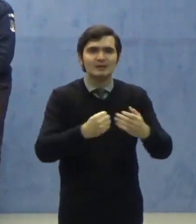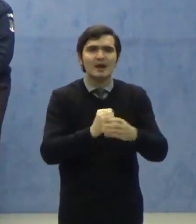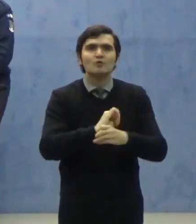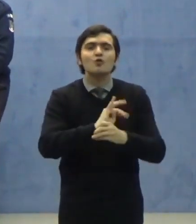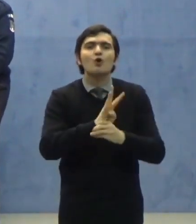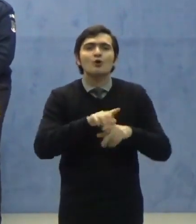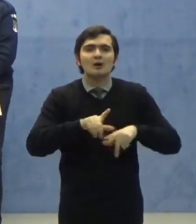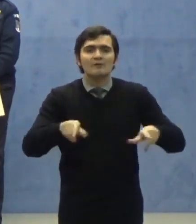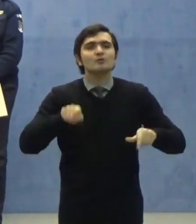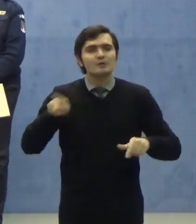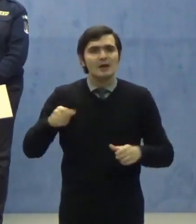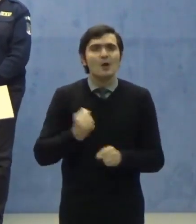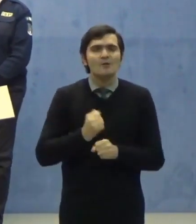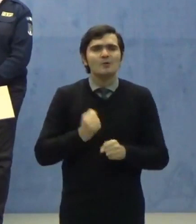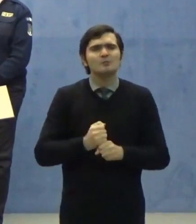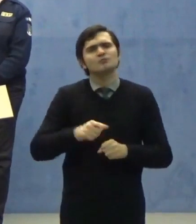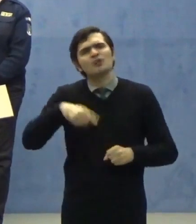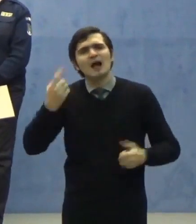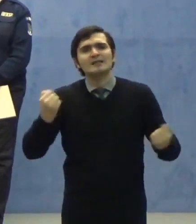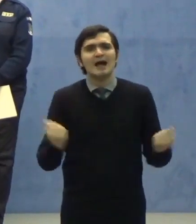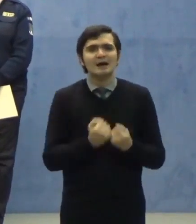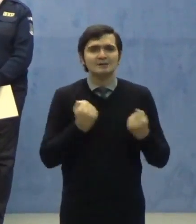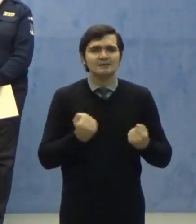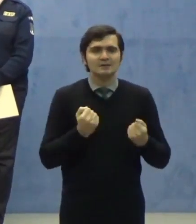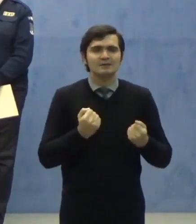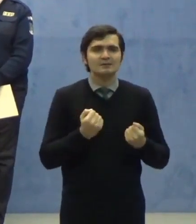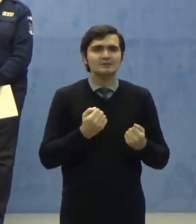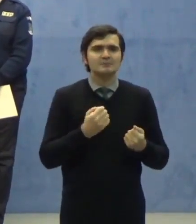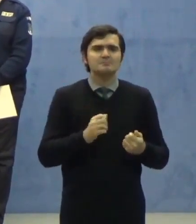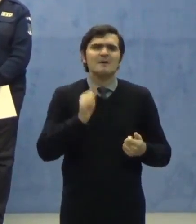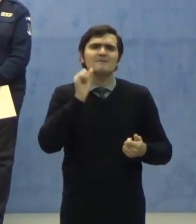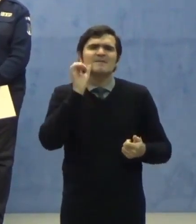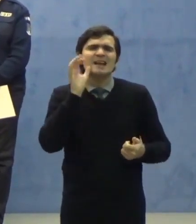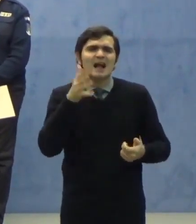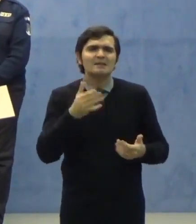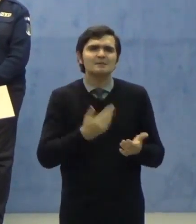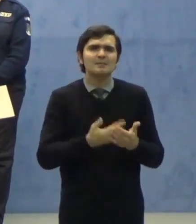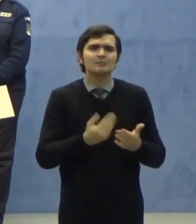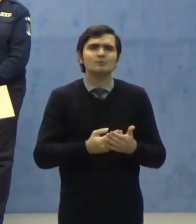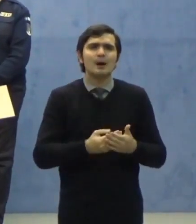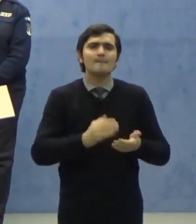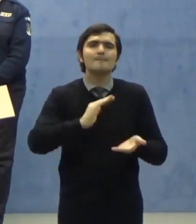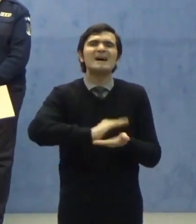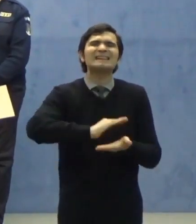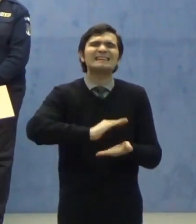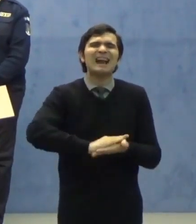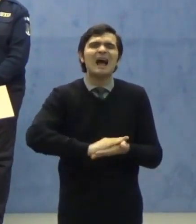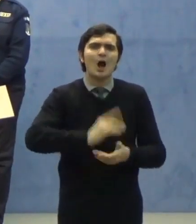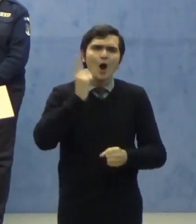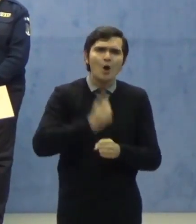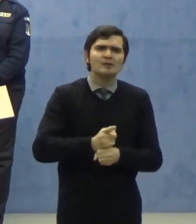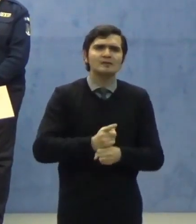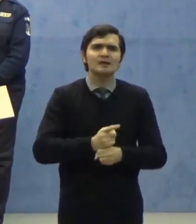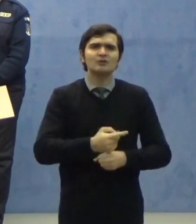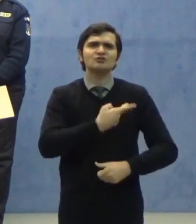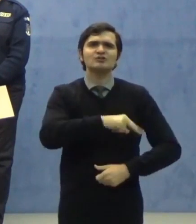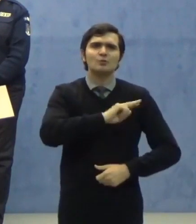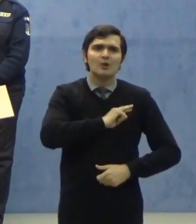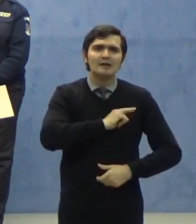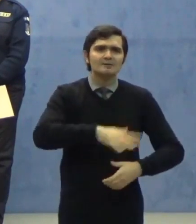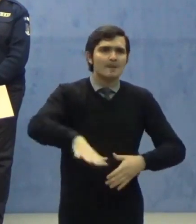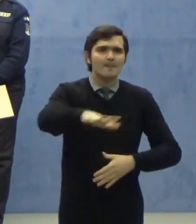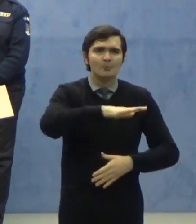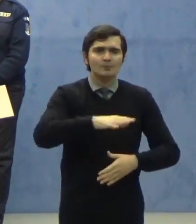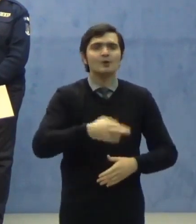desfășurat activități distincte în dispozitivul zilnic de menținerea ordinii și siguranței publice. În continuare,